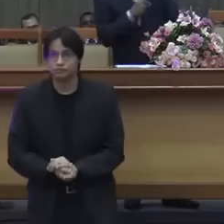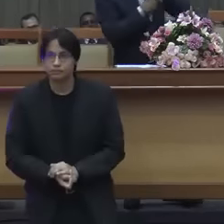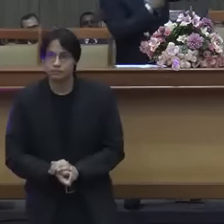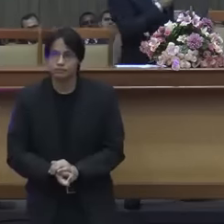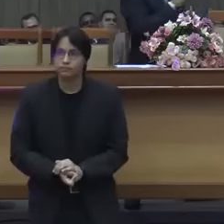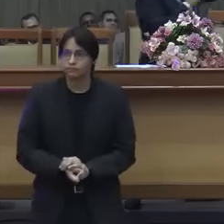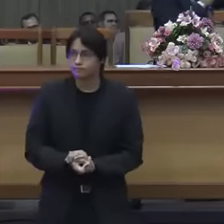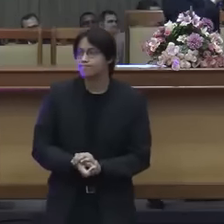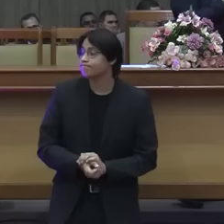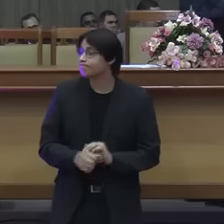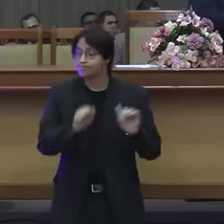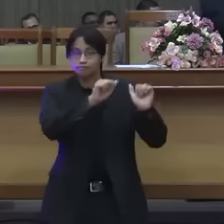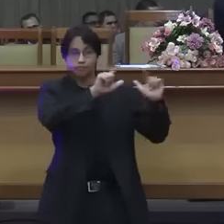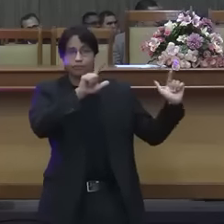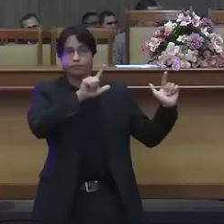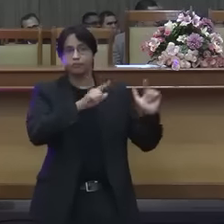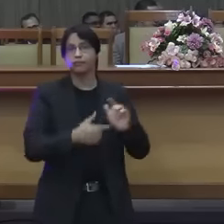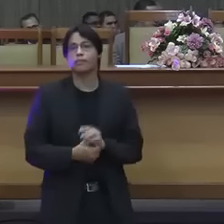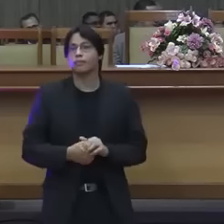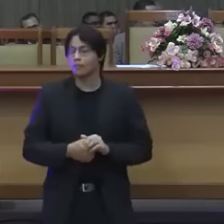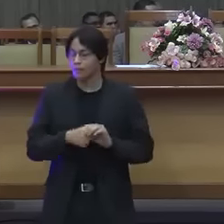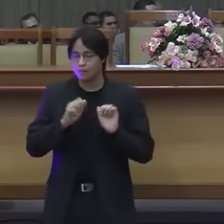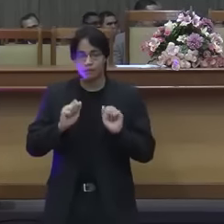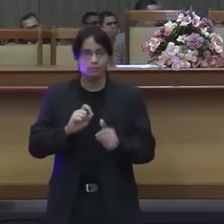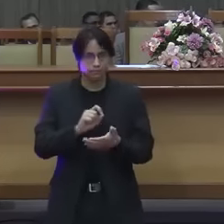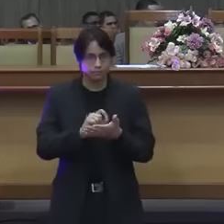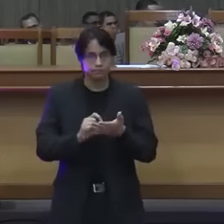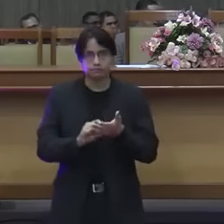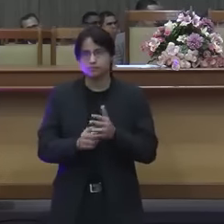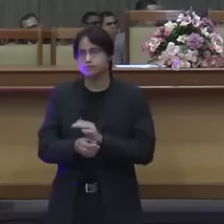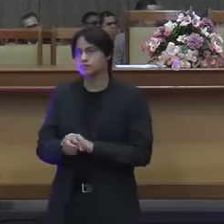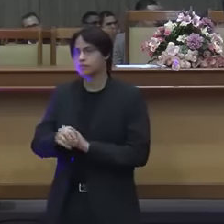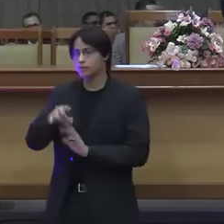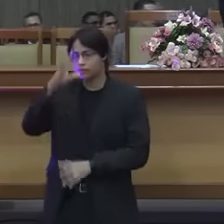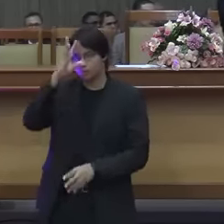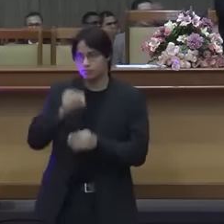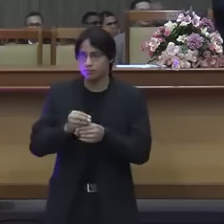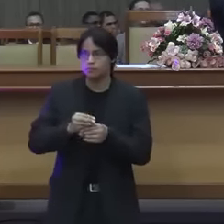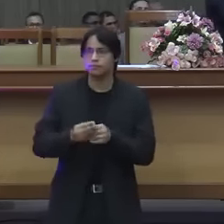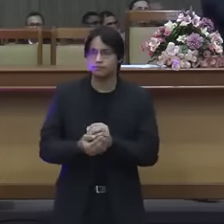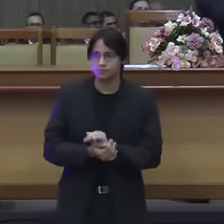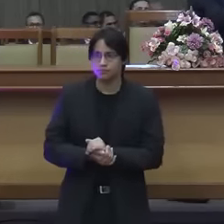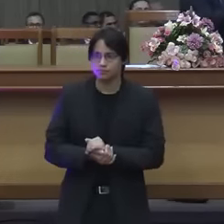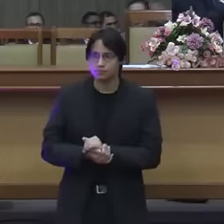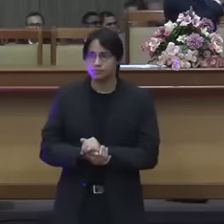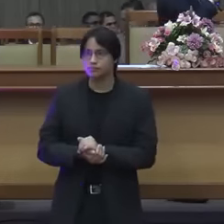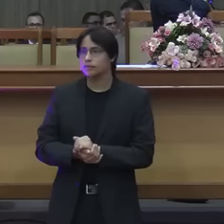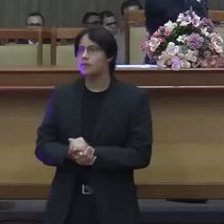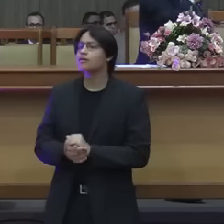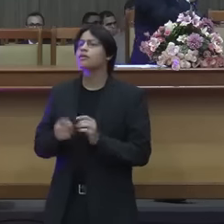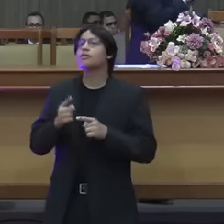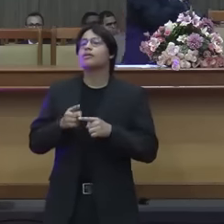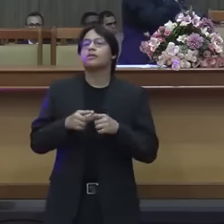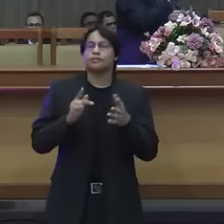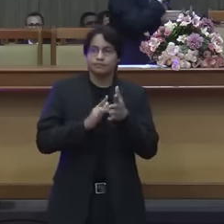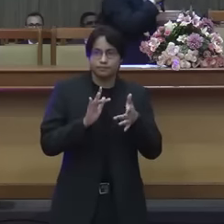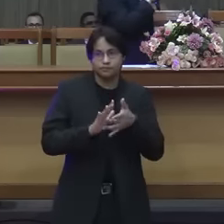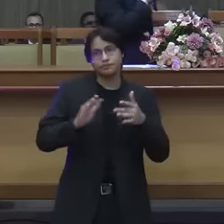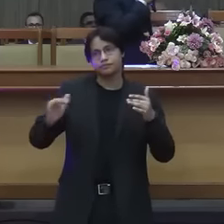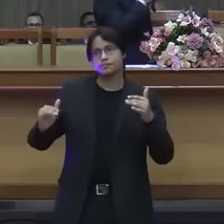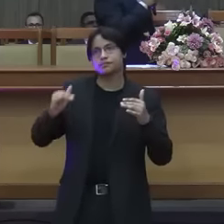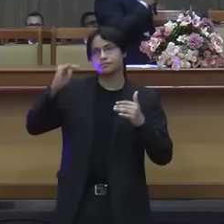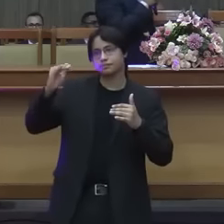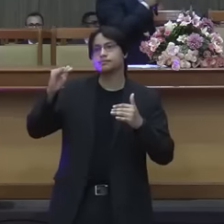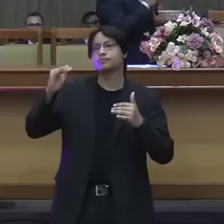coloca aí na tela para tu anotar aí finalizando aqui porque Jesus é maior do que o templo